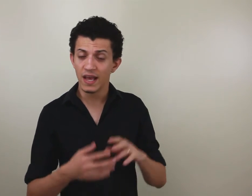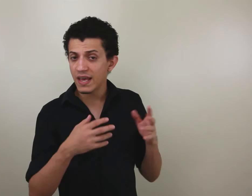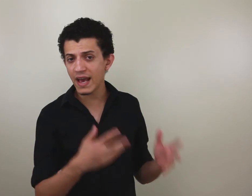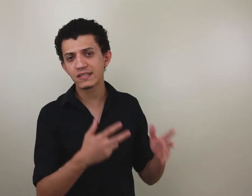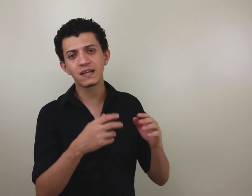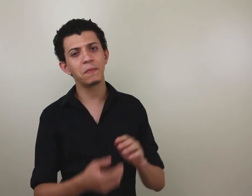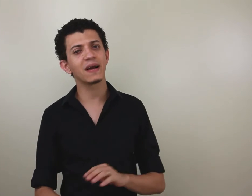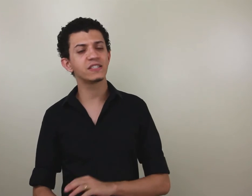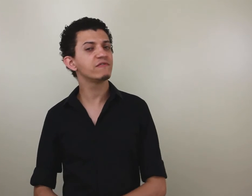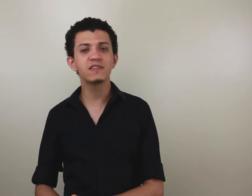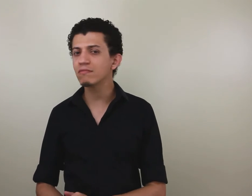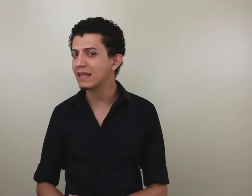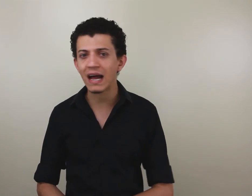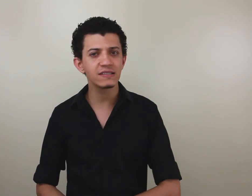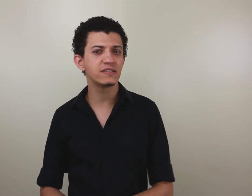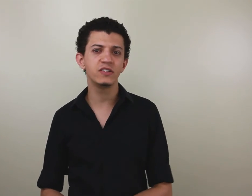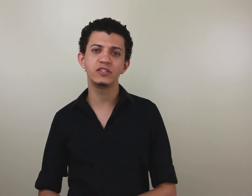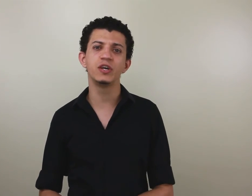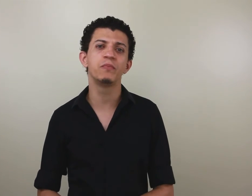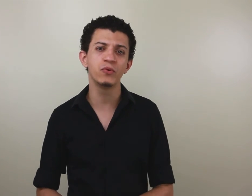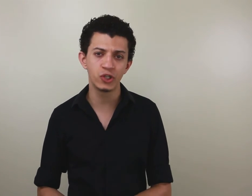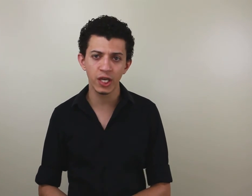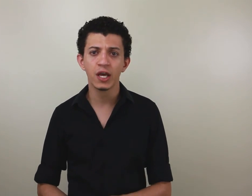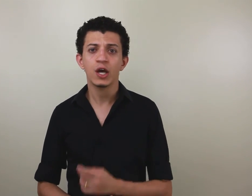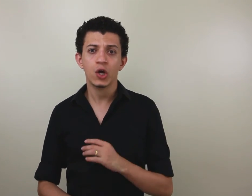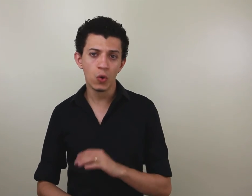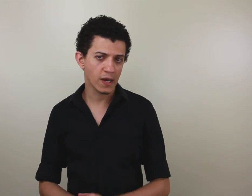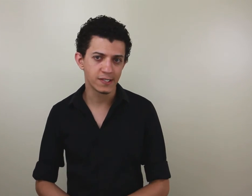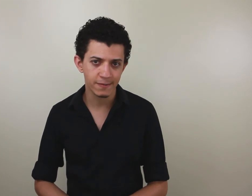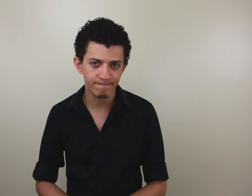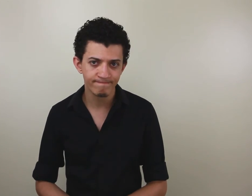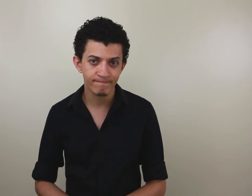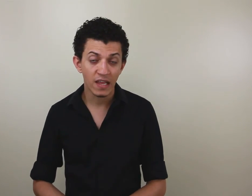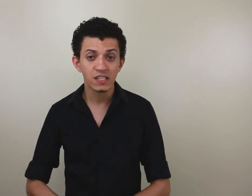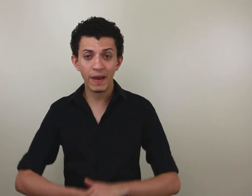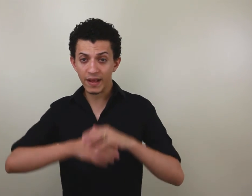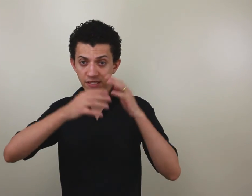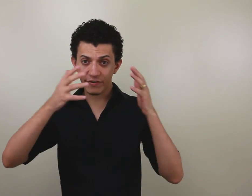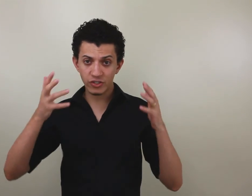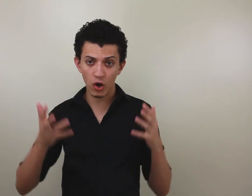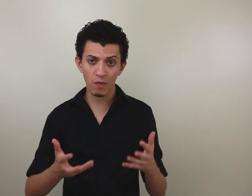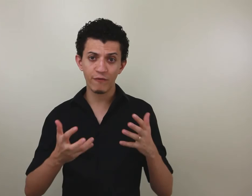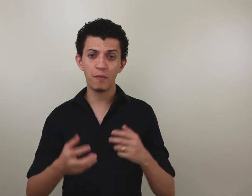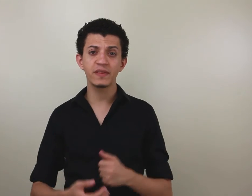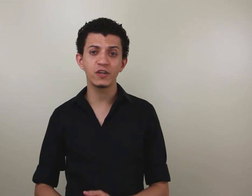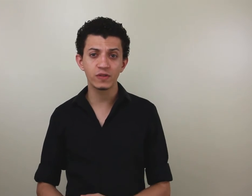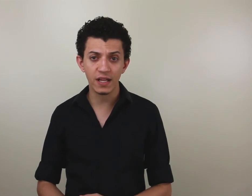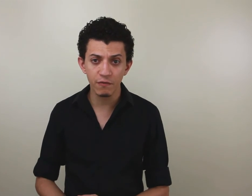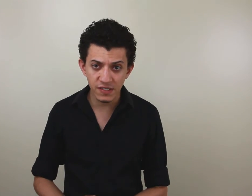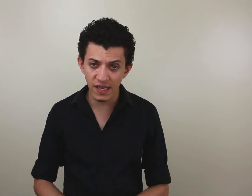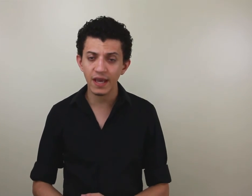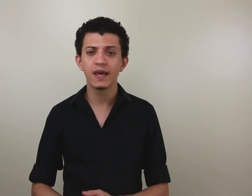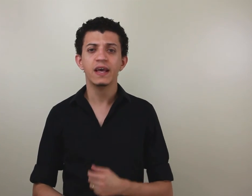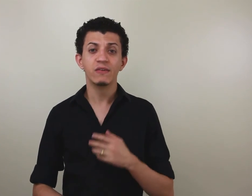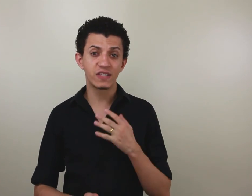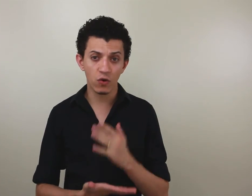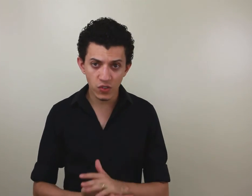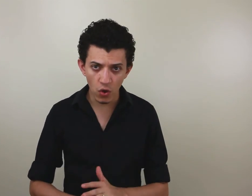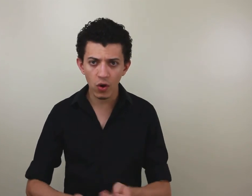E esses aplicativos não trazem esse tipo de nuance. Espero que esse vídeo, de alguma forma, tenha ajudado você. Se você gostou,